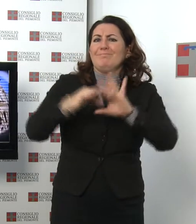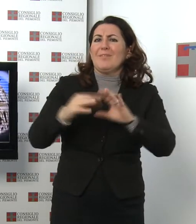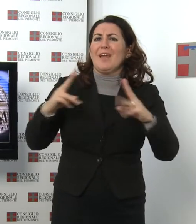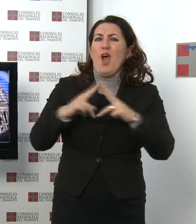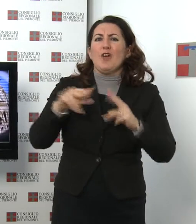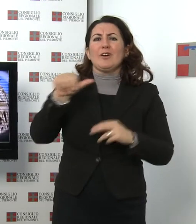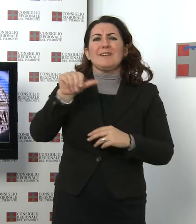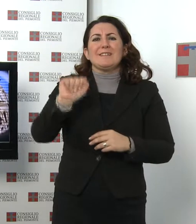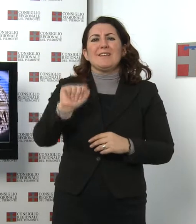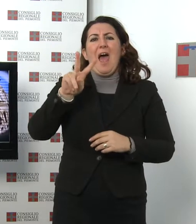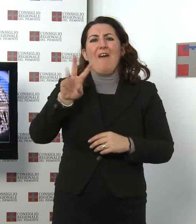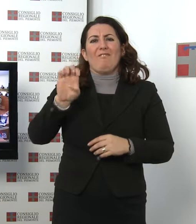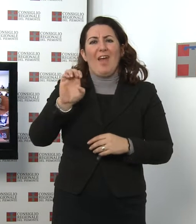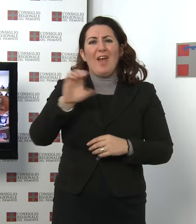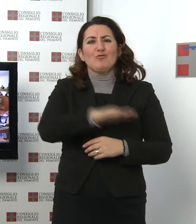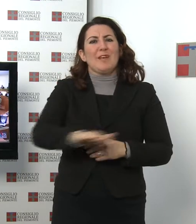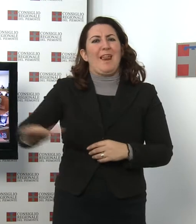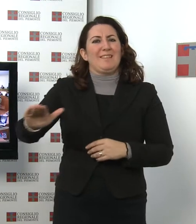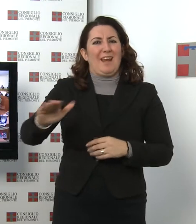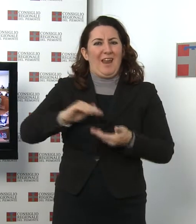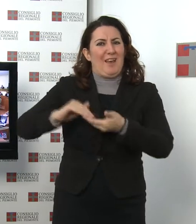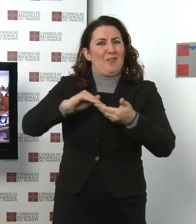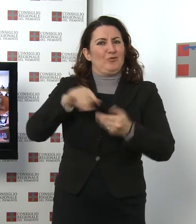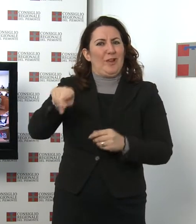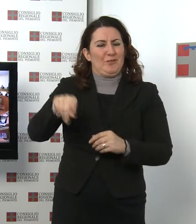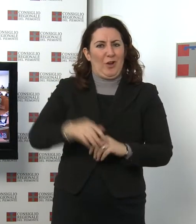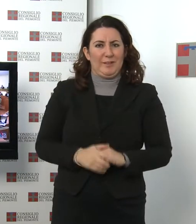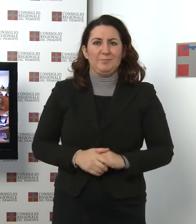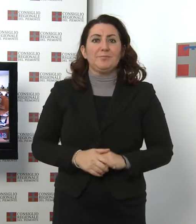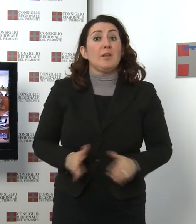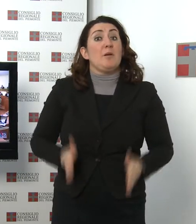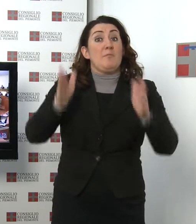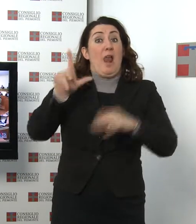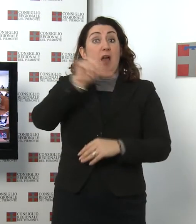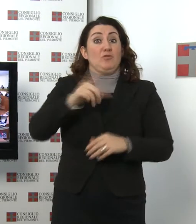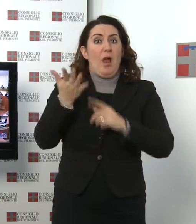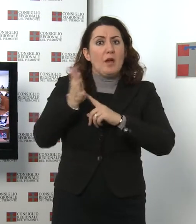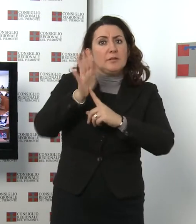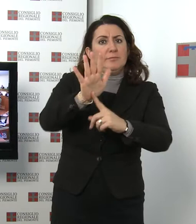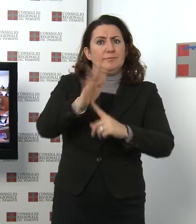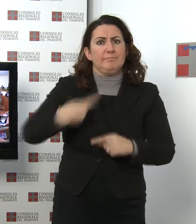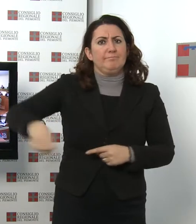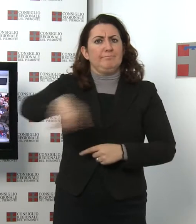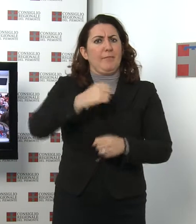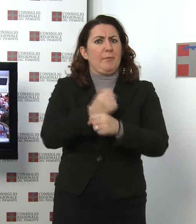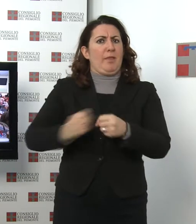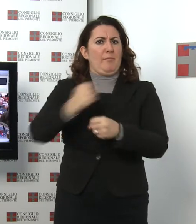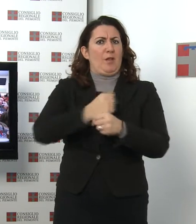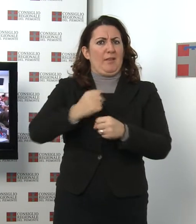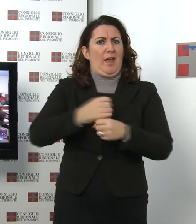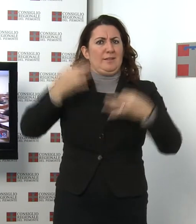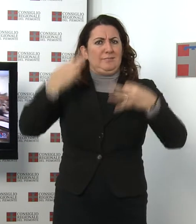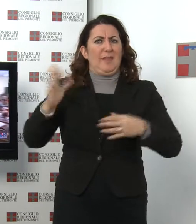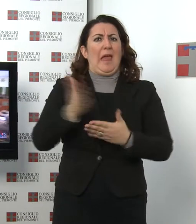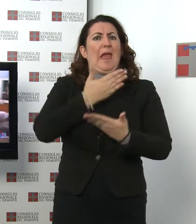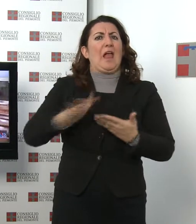Noi Suma Piemontese A Palazzo Lascaris è stata presentata la nuova versione di Noi Suma Piemontese, l'inno ufficiale dei